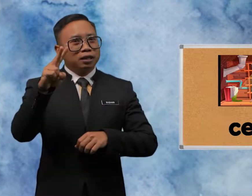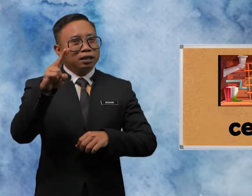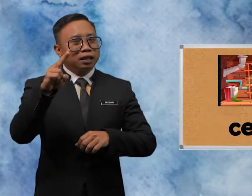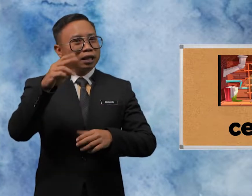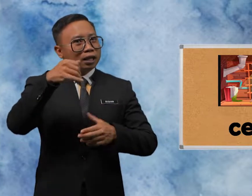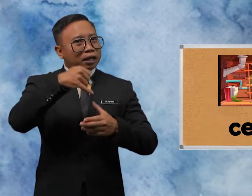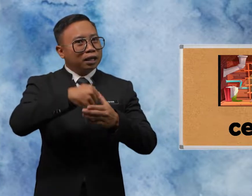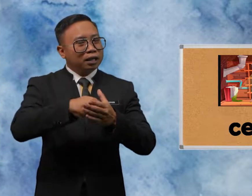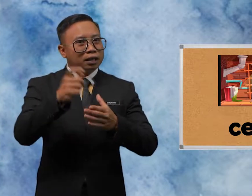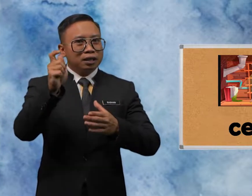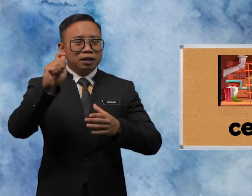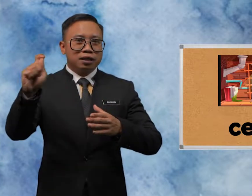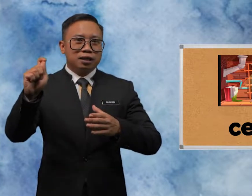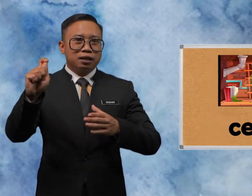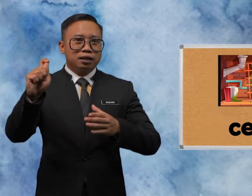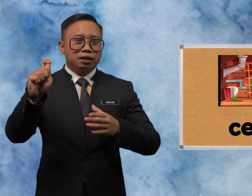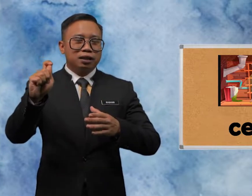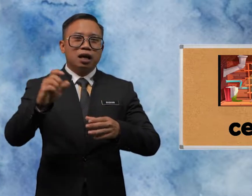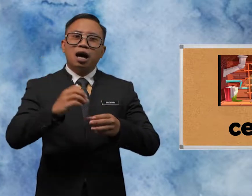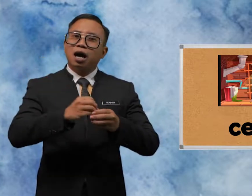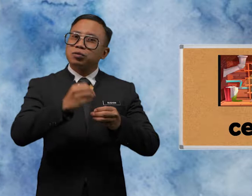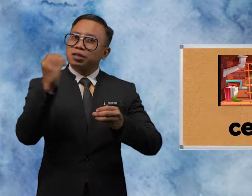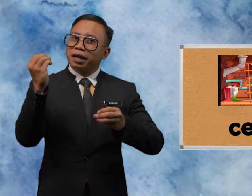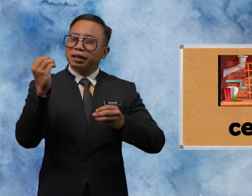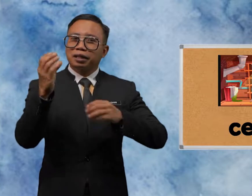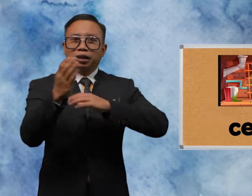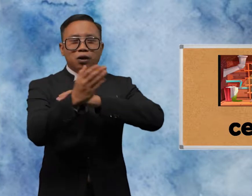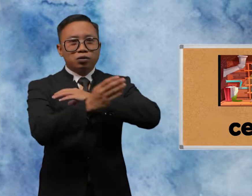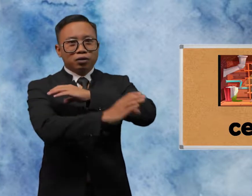In the outside country